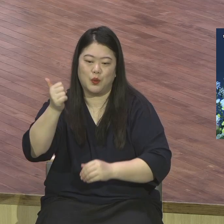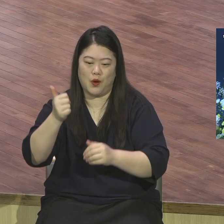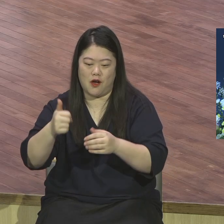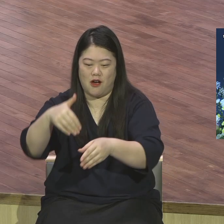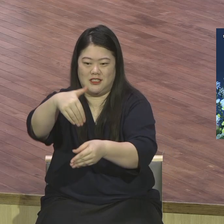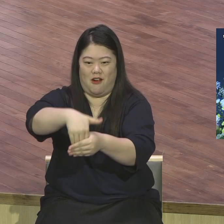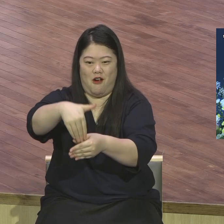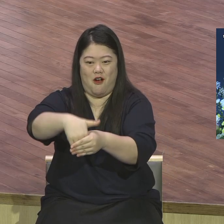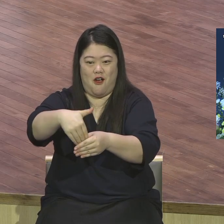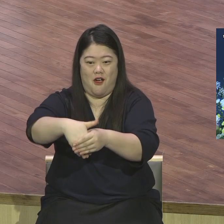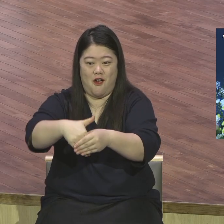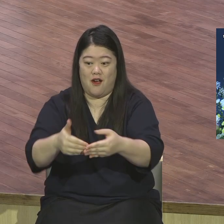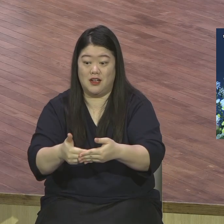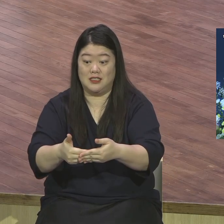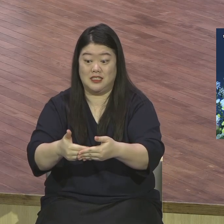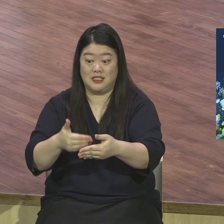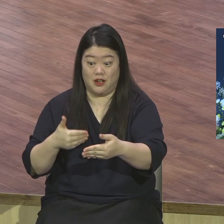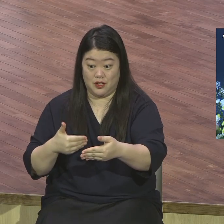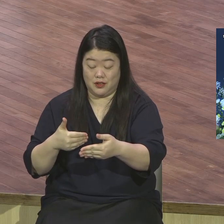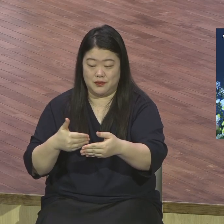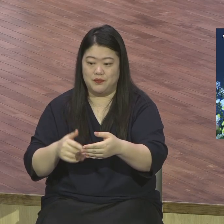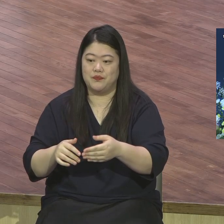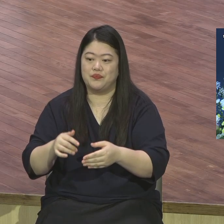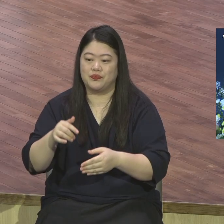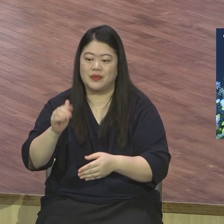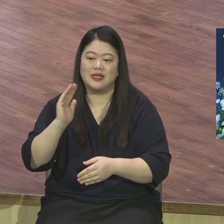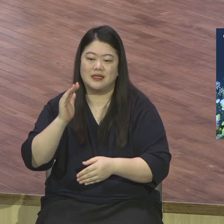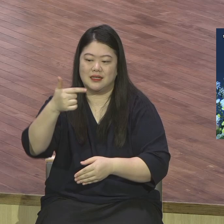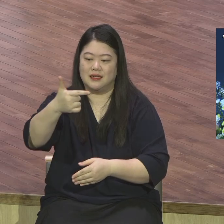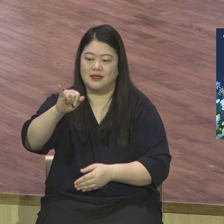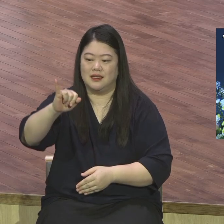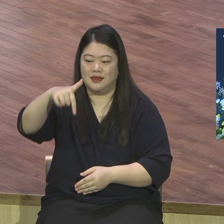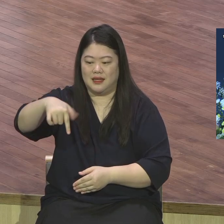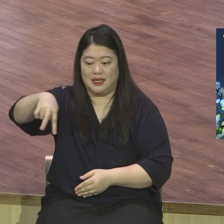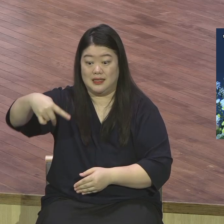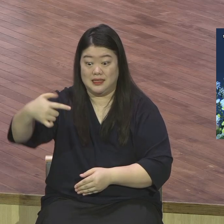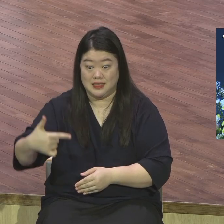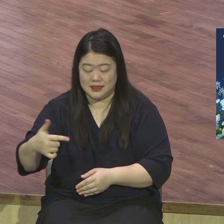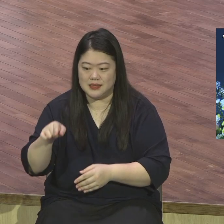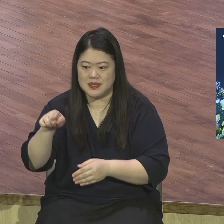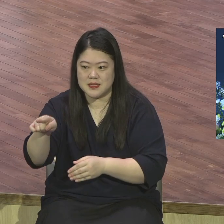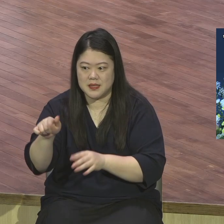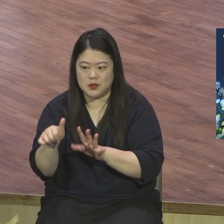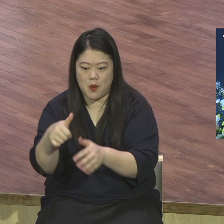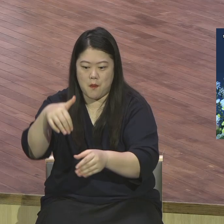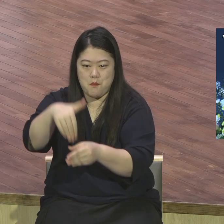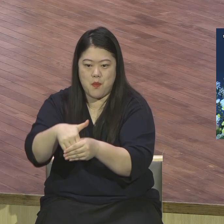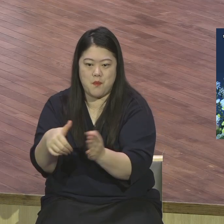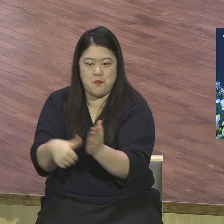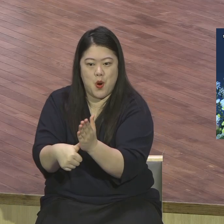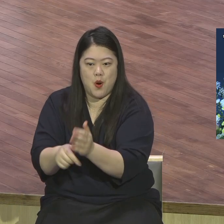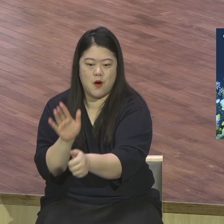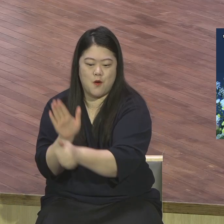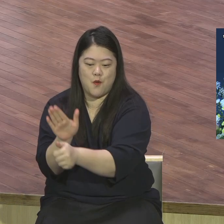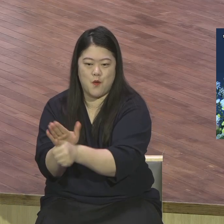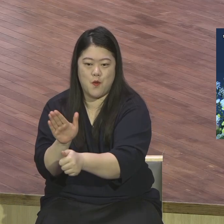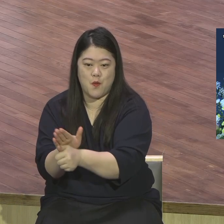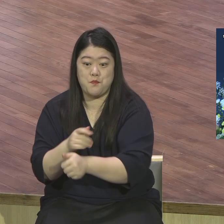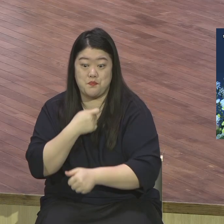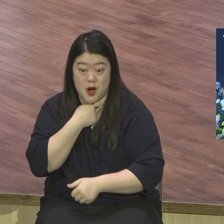대통령이었던 닉슨 측에서 민주당 대통령 후보의 추격을 그렇게 제지하기